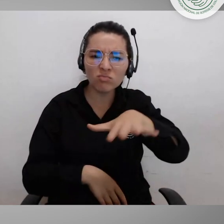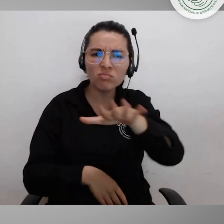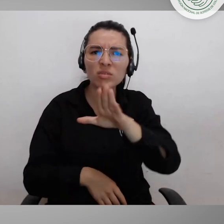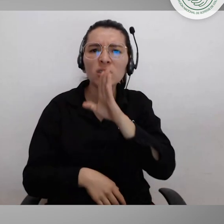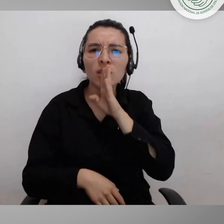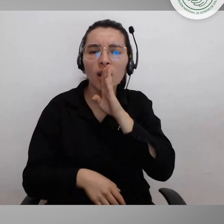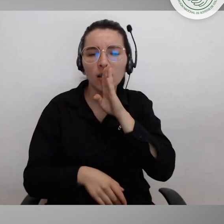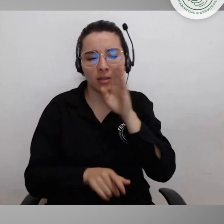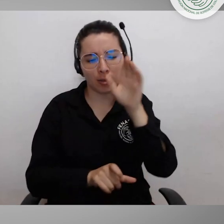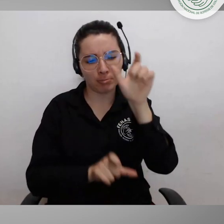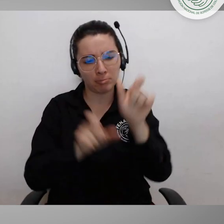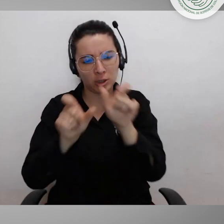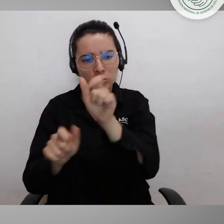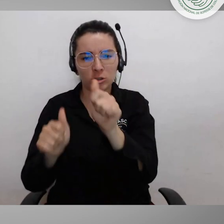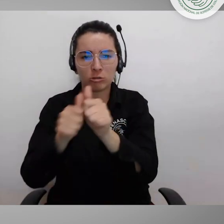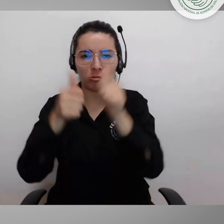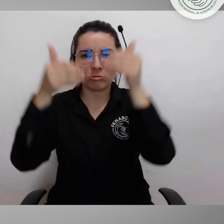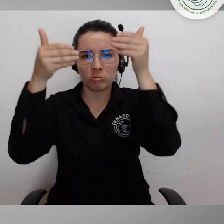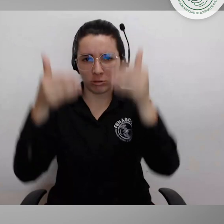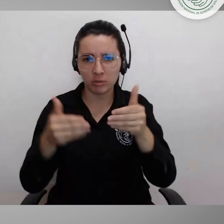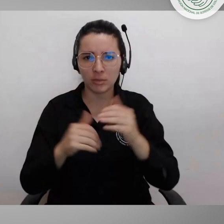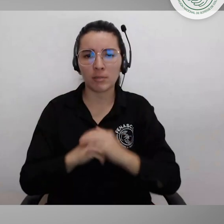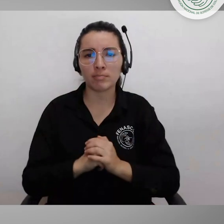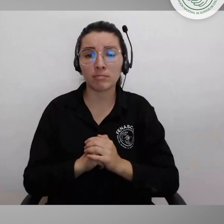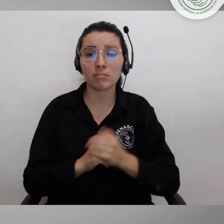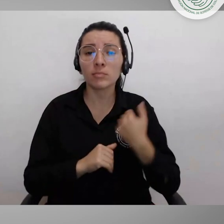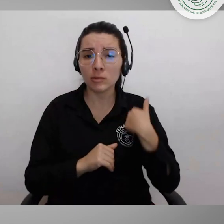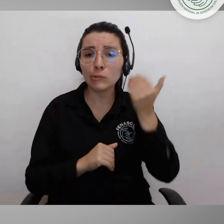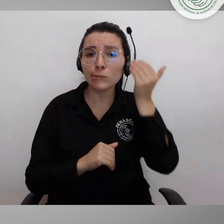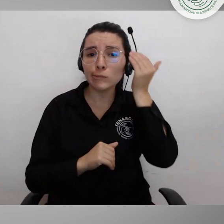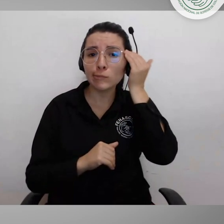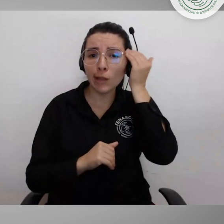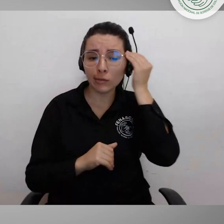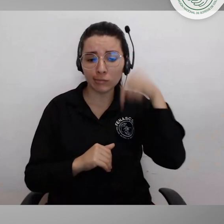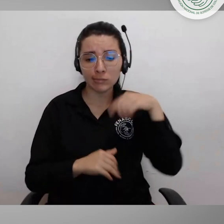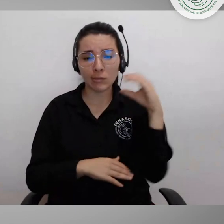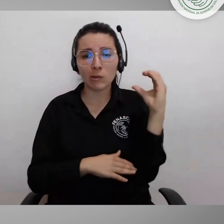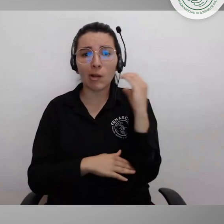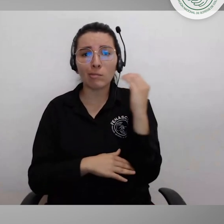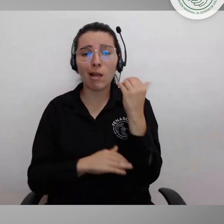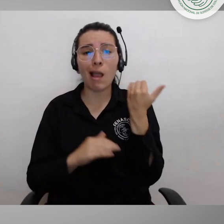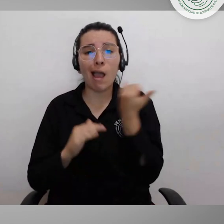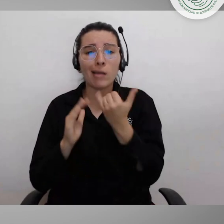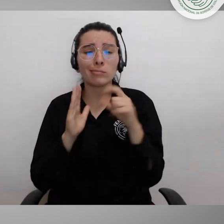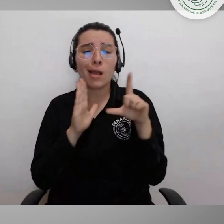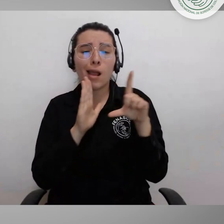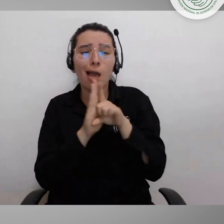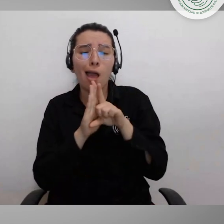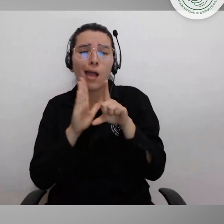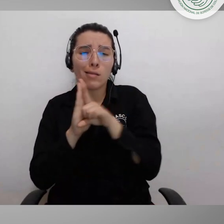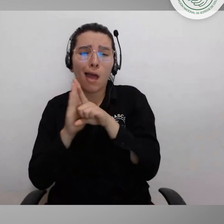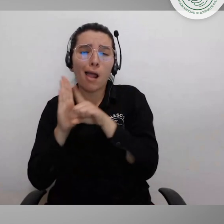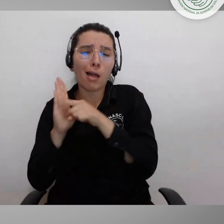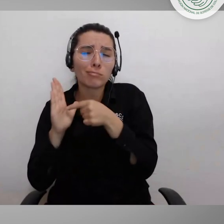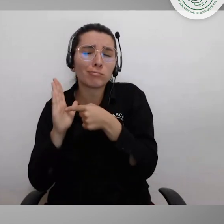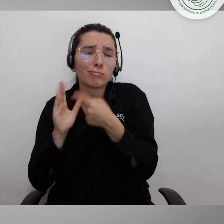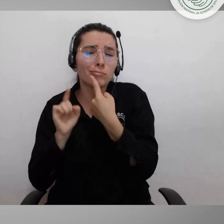y es la población con discapacidad. Sé que se han emitido varias